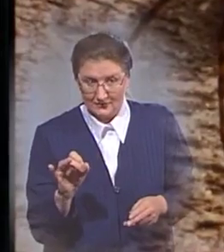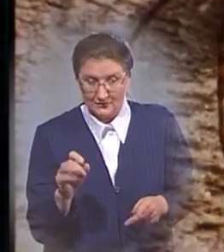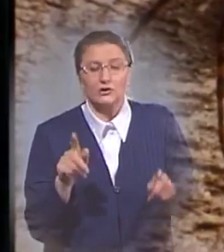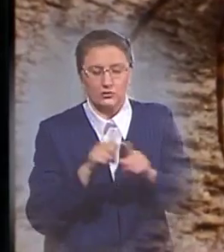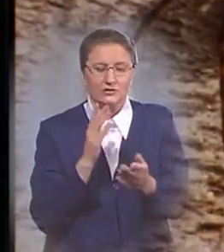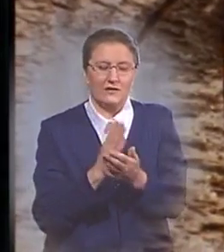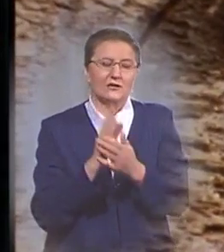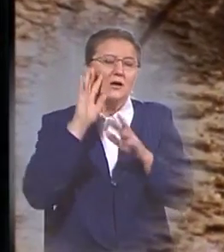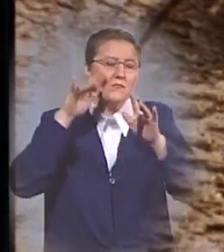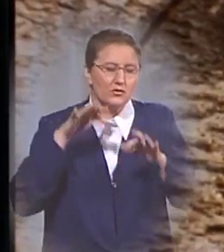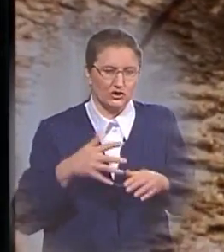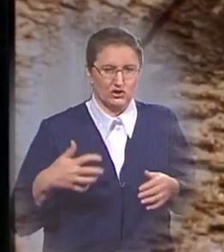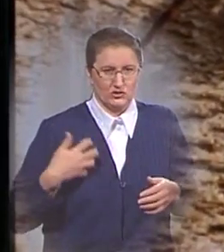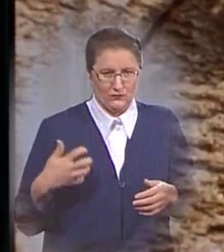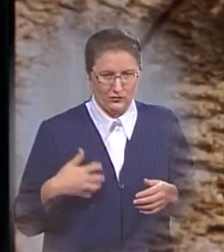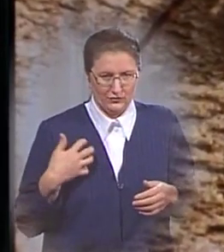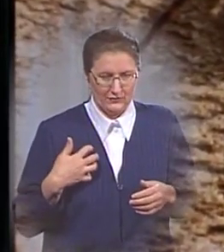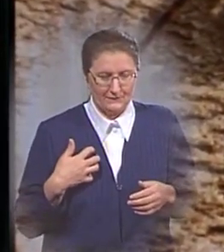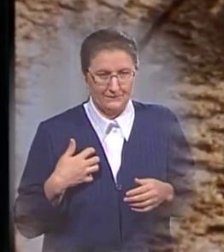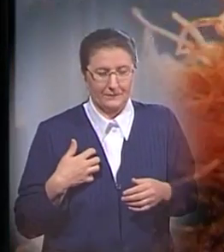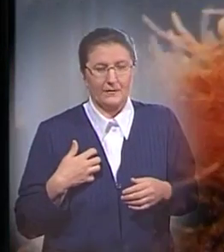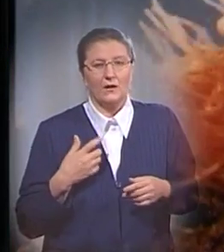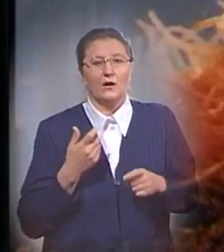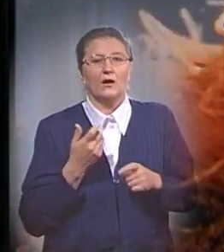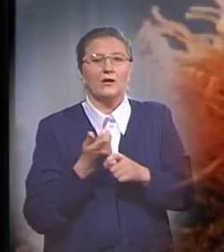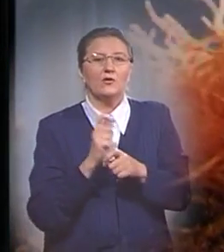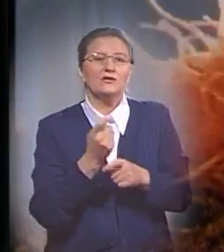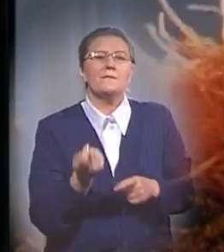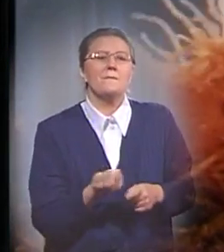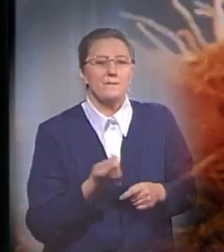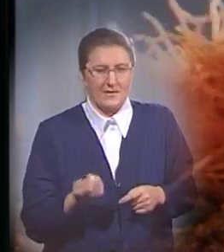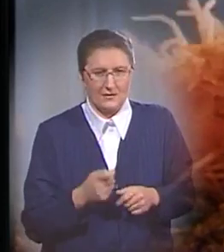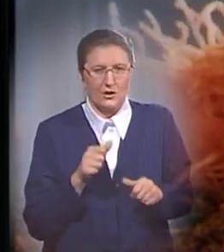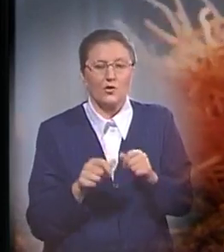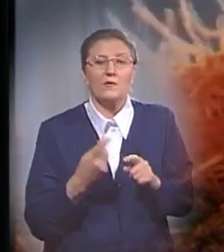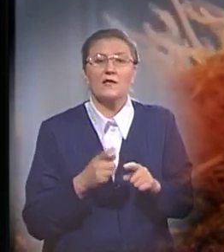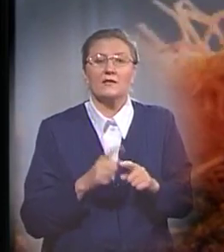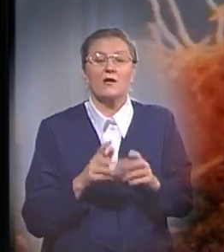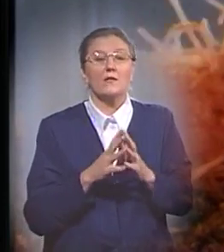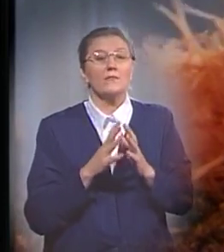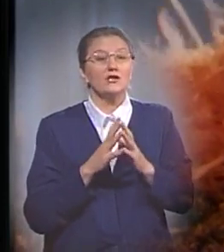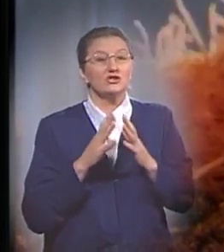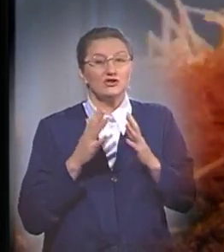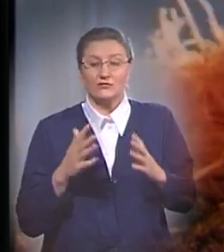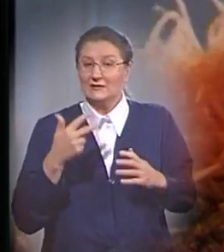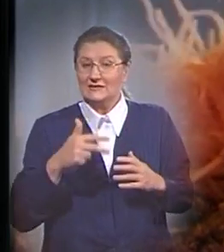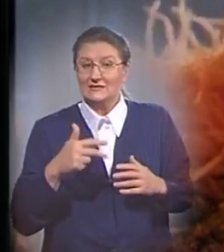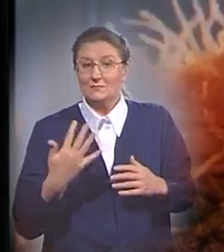Насекомые из членистоногих, как правило, очень мелкие. Кроме того, большинство из 35 тысяч